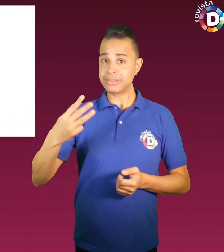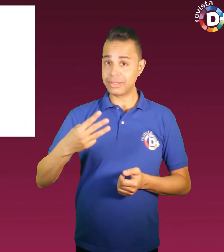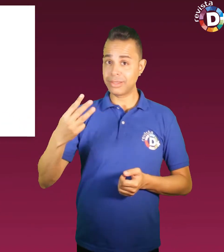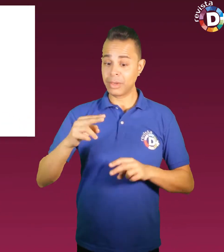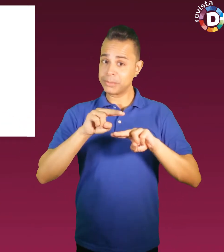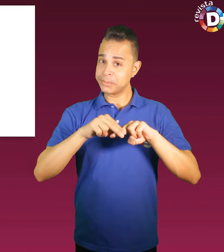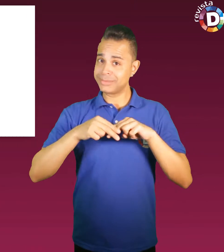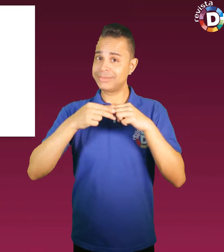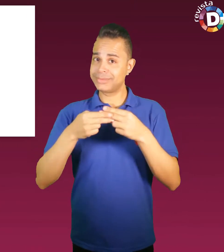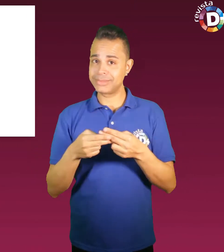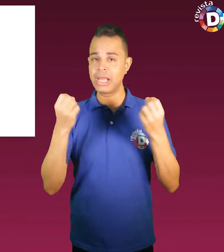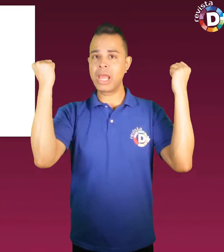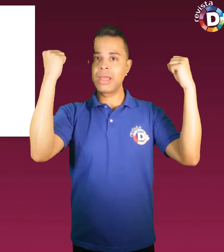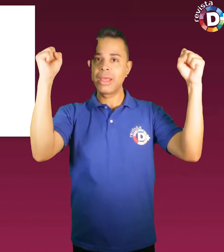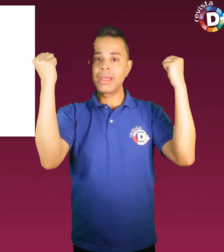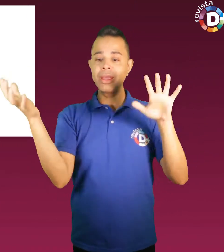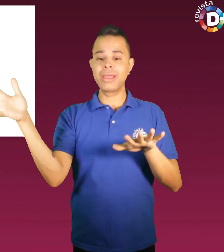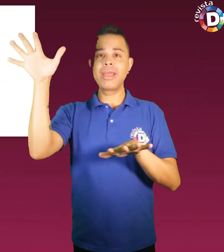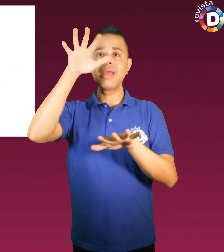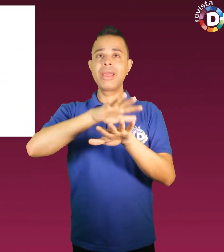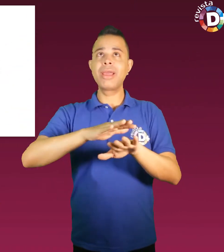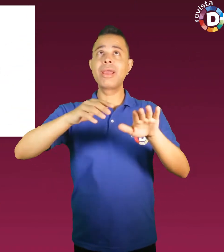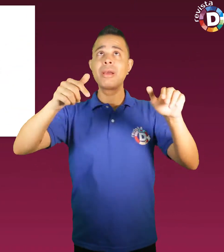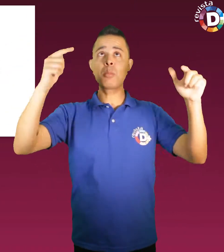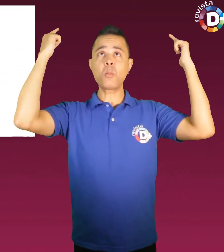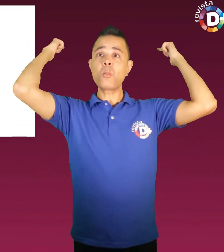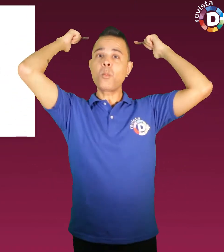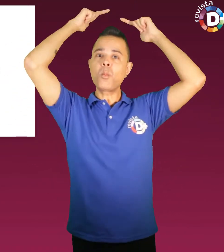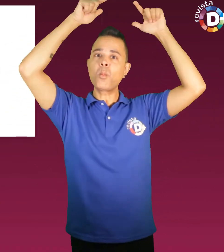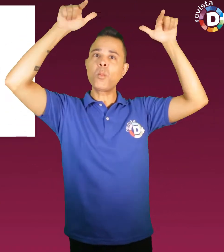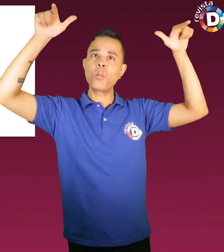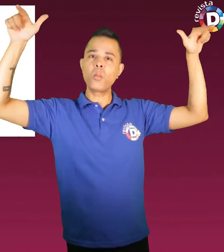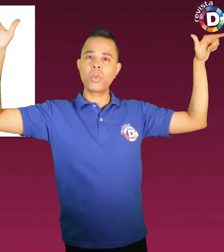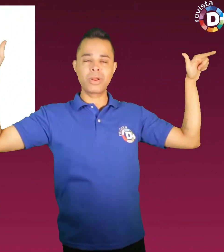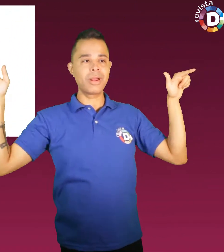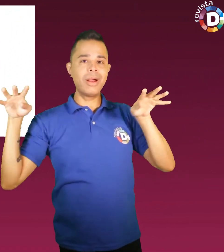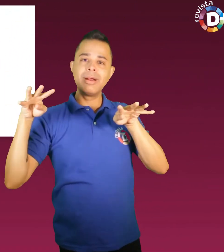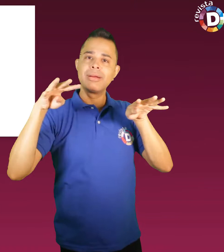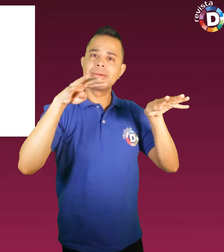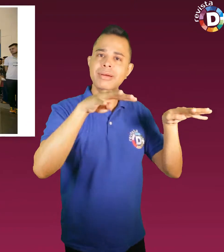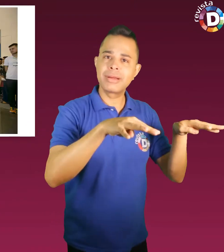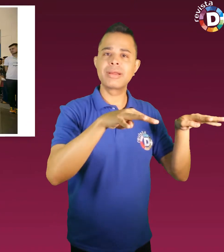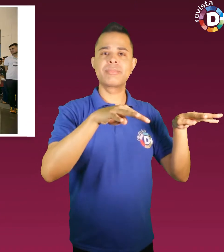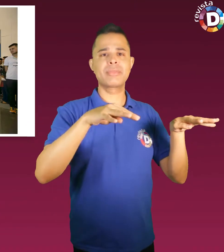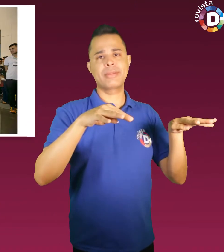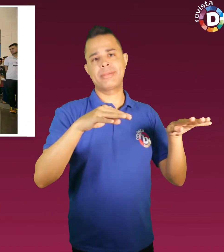Terceiro, Academia Inclusiva ao Ar Livre. Todo mundo vê, na maioria das praças